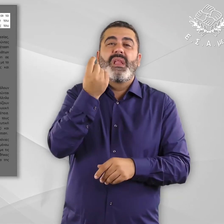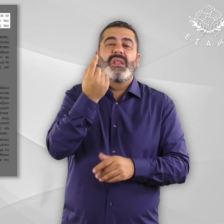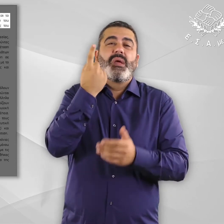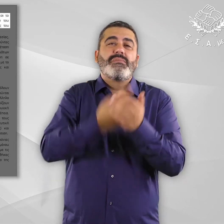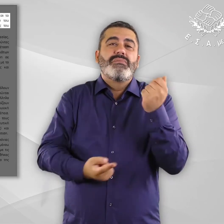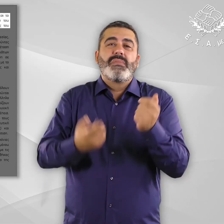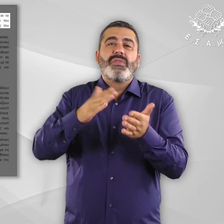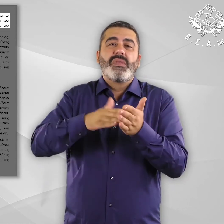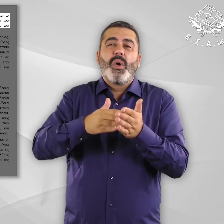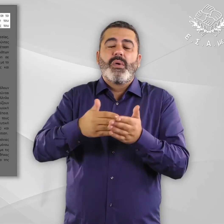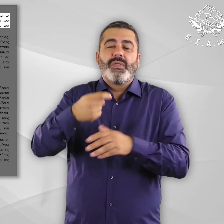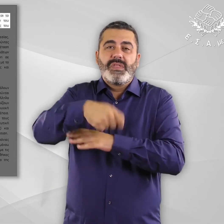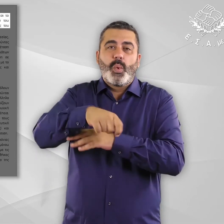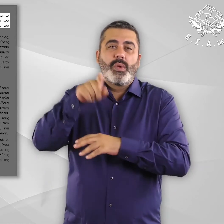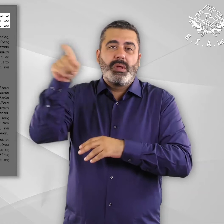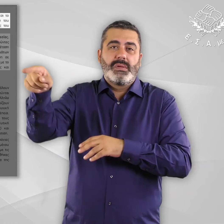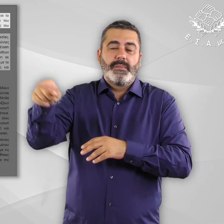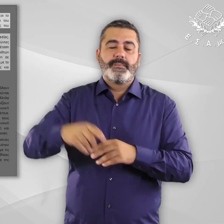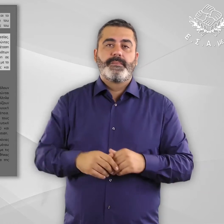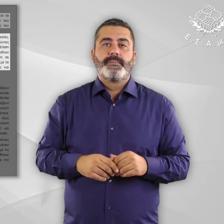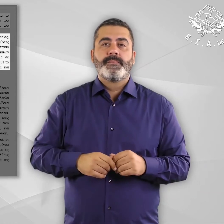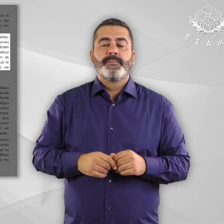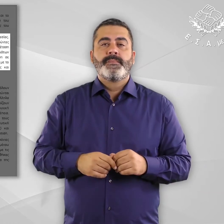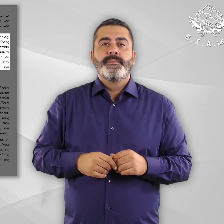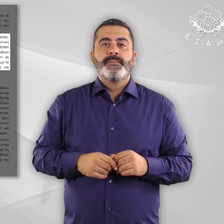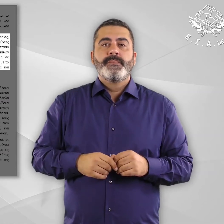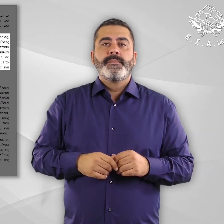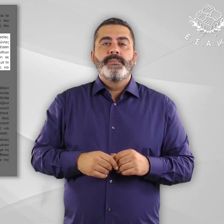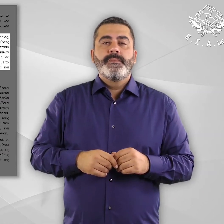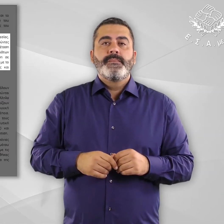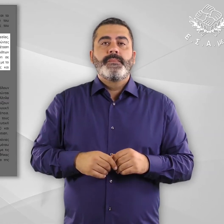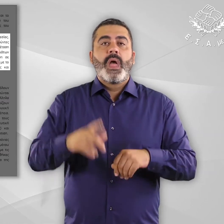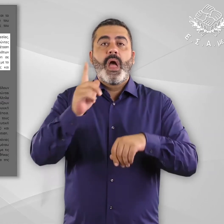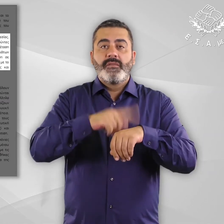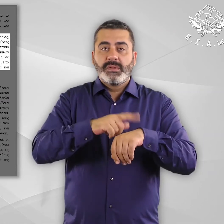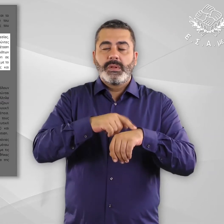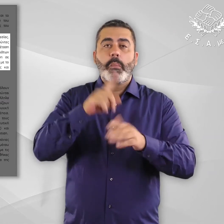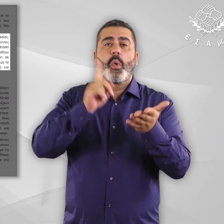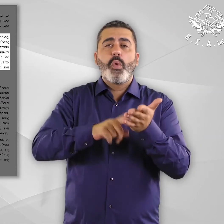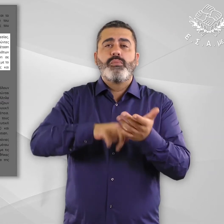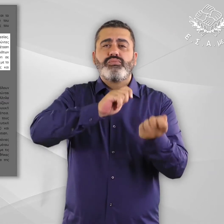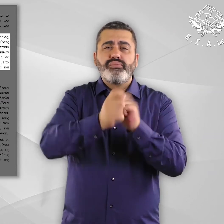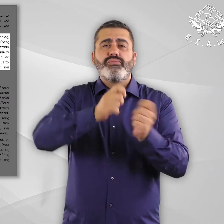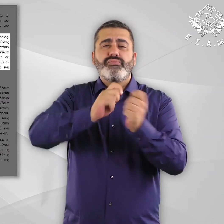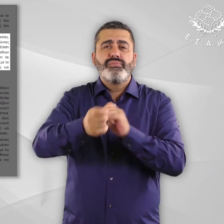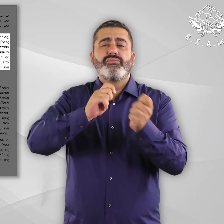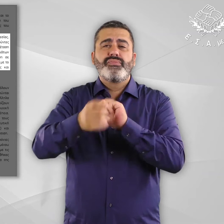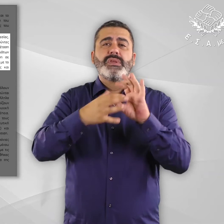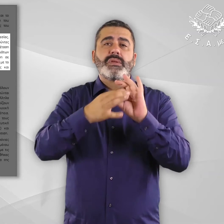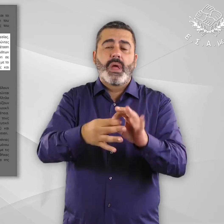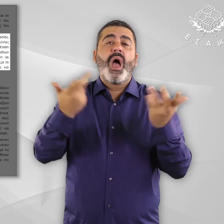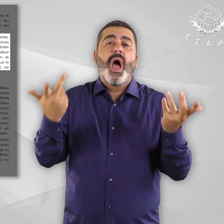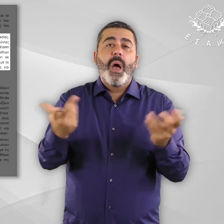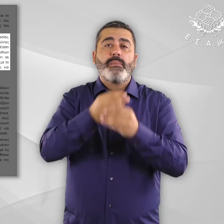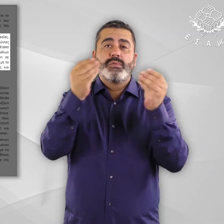του Μητρώου Δικηγόρων της Υπηρεσίας Ασύλου. Δεδομένες της διαρκώς μεταβαλώμενης σχετικής νομοθεσίας, η νομική